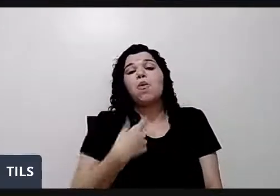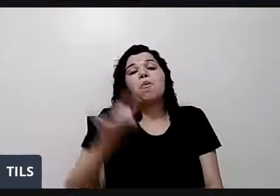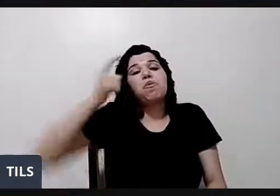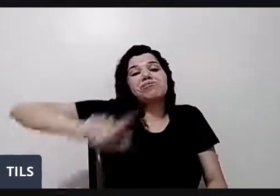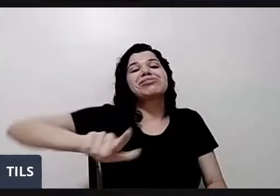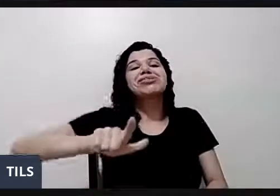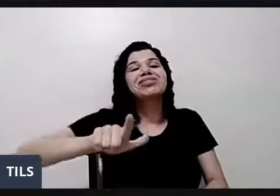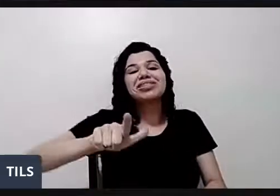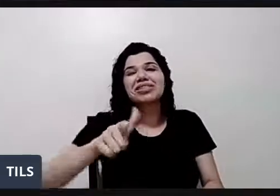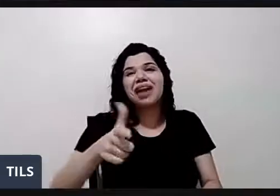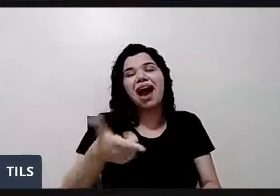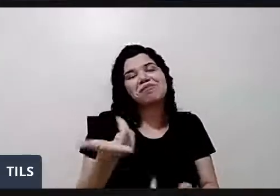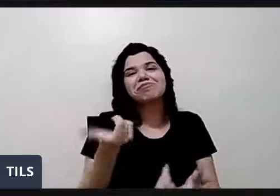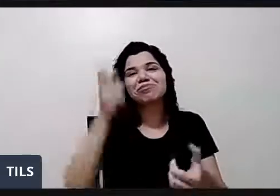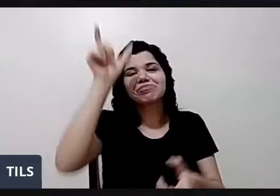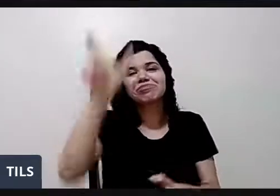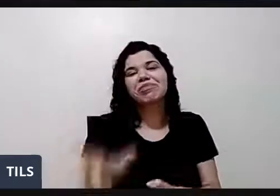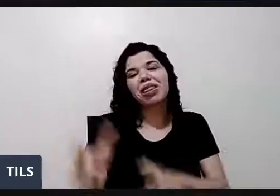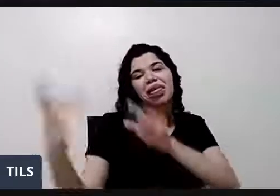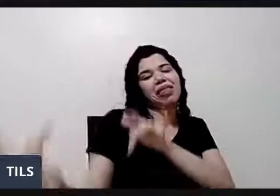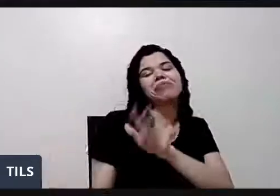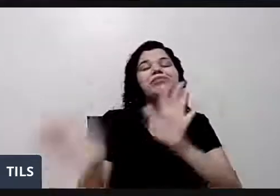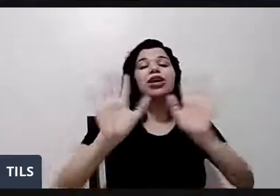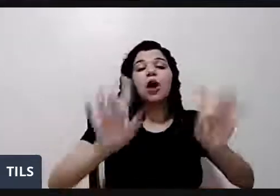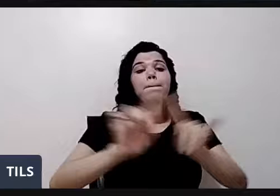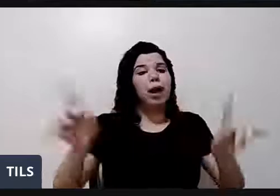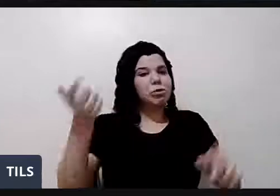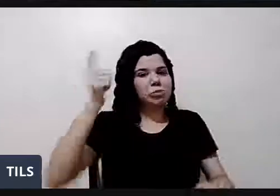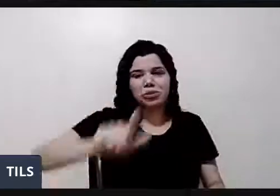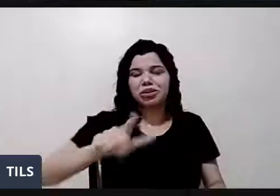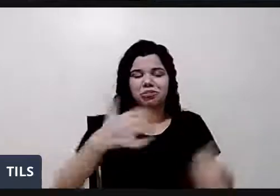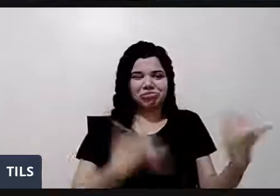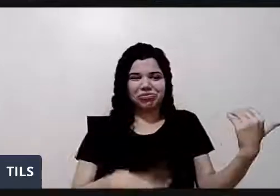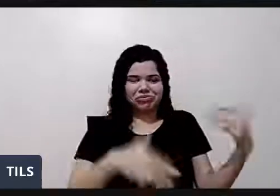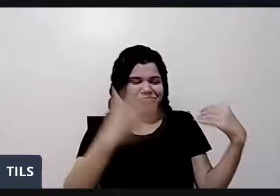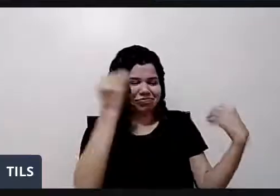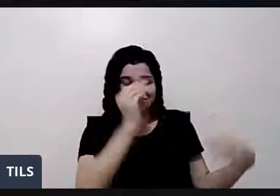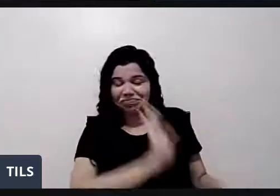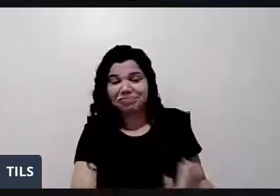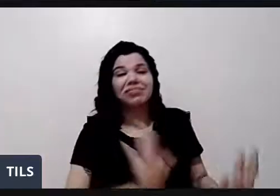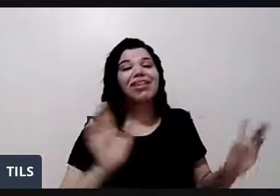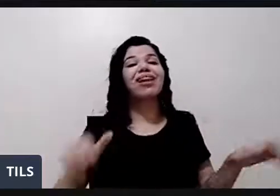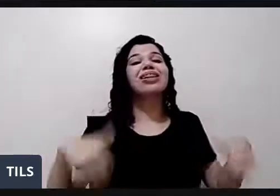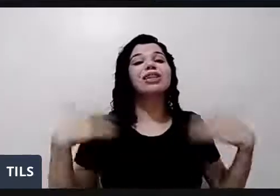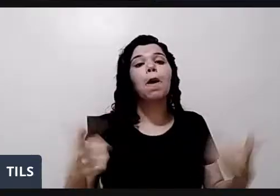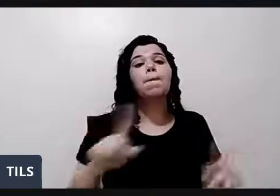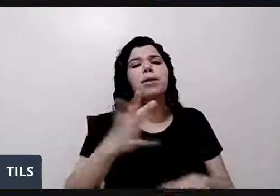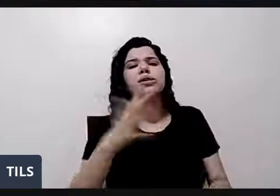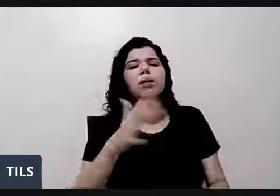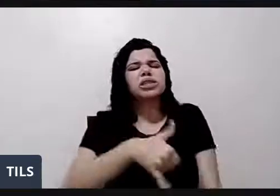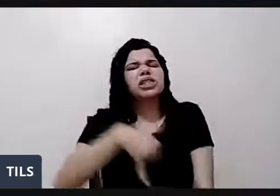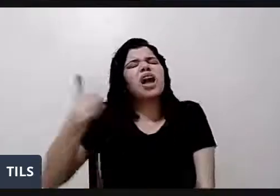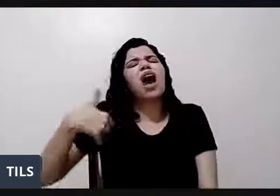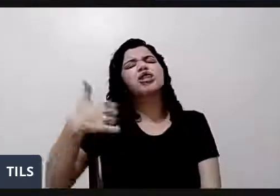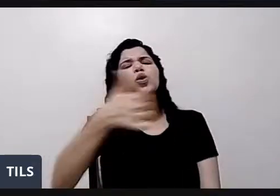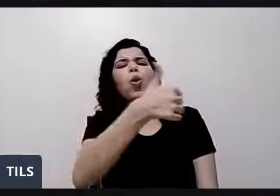me dei mal. Não fui bem do violão. Mas, quando eu tinha 11 anos, na minha cidade, em